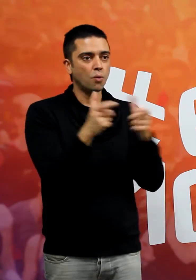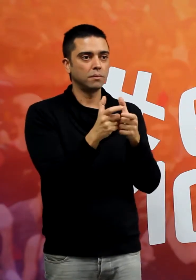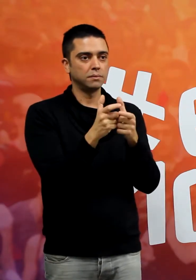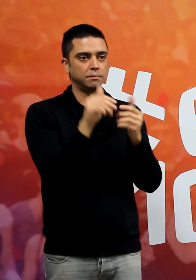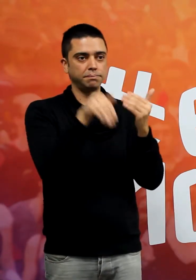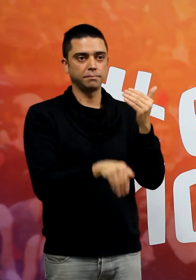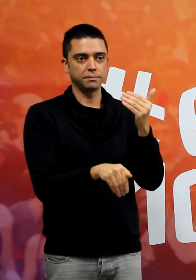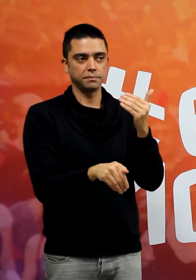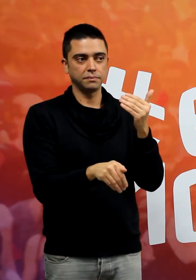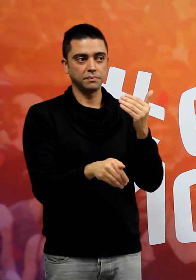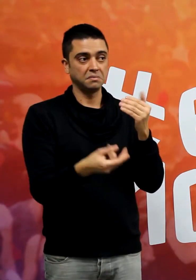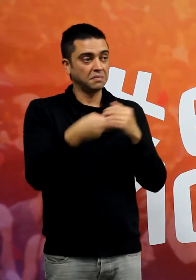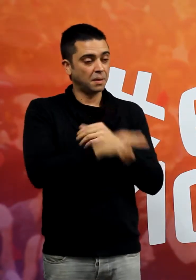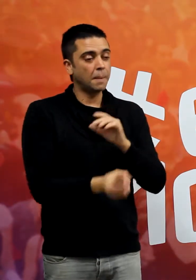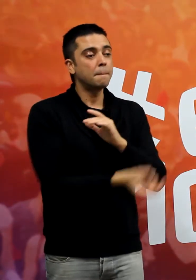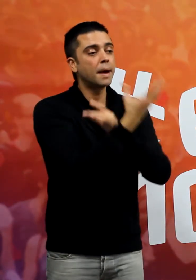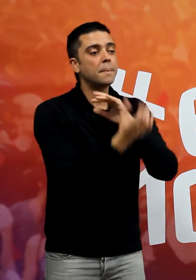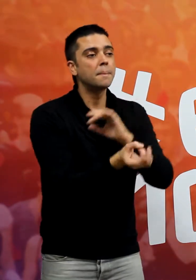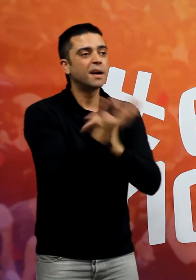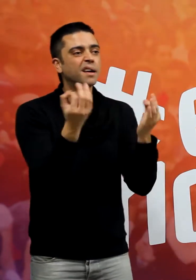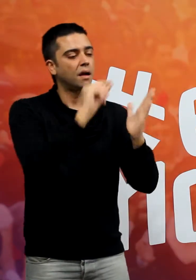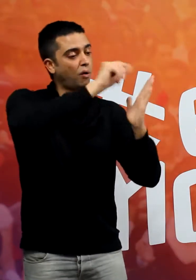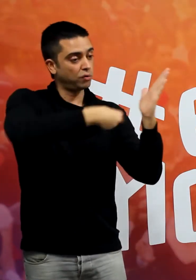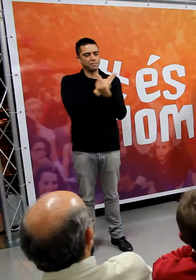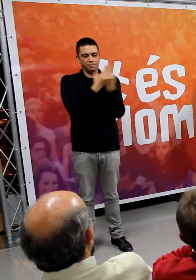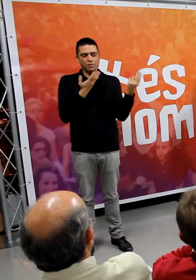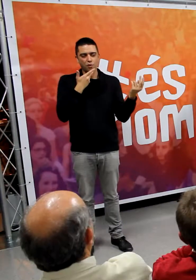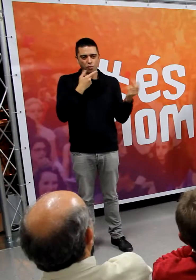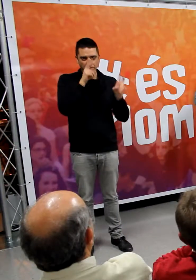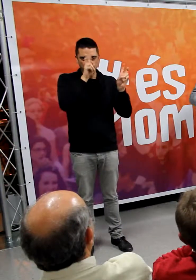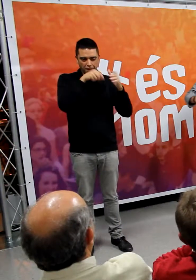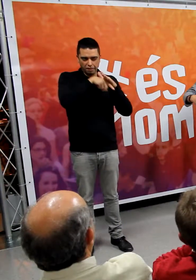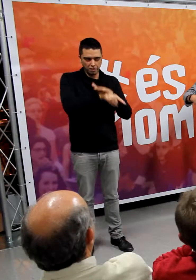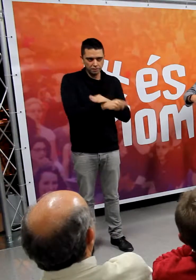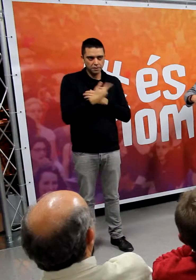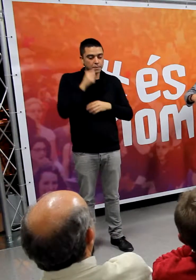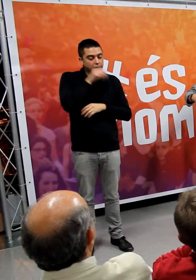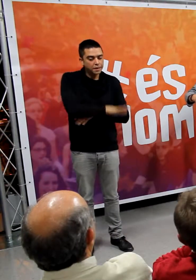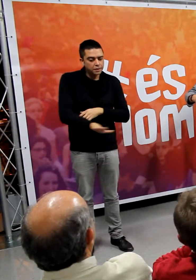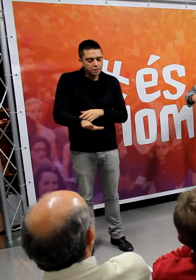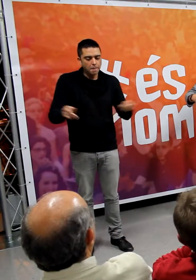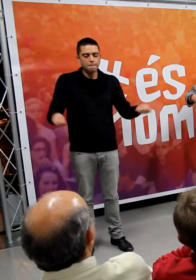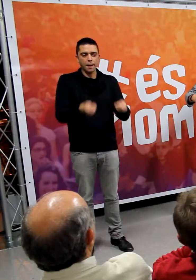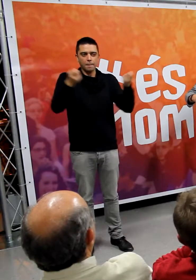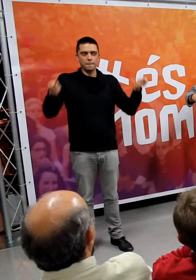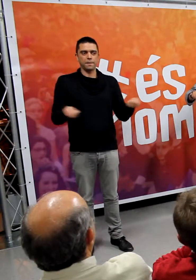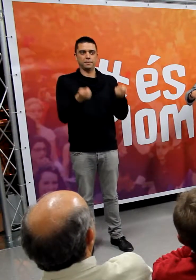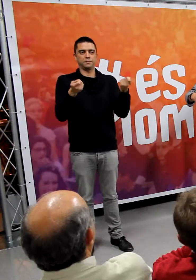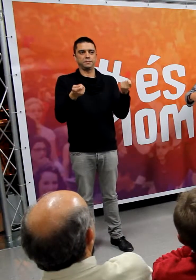damunt l'únic que se crea són els contractes que tots sabem l'altre dia uns xiquets treguen la pancarta